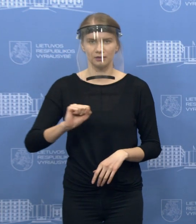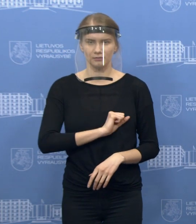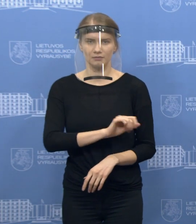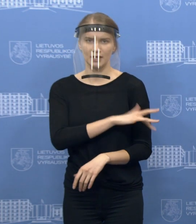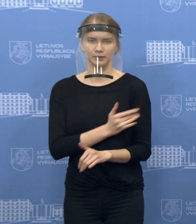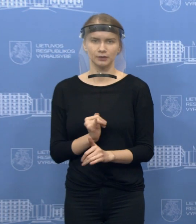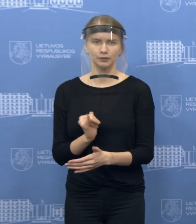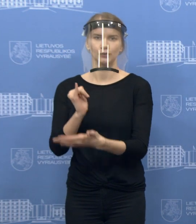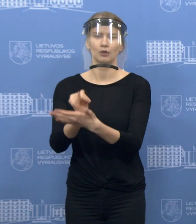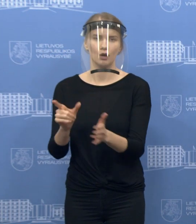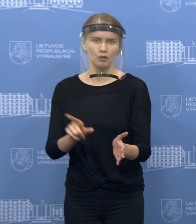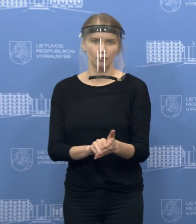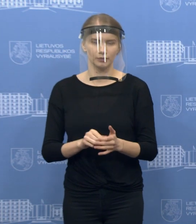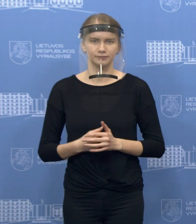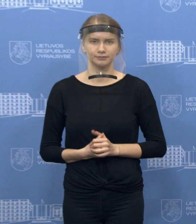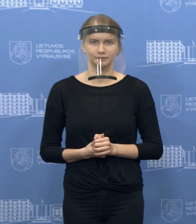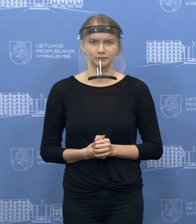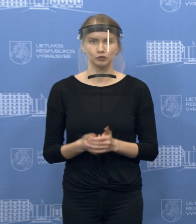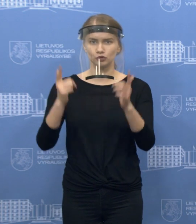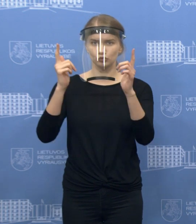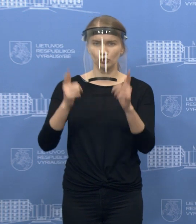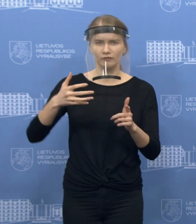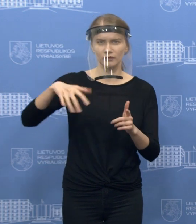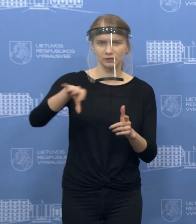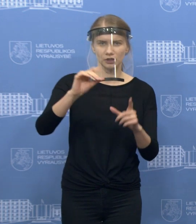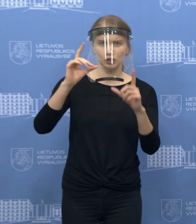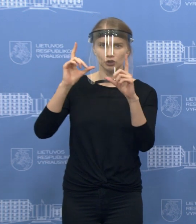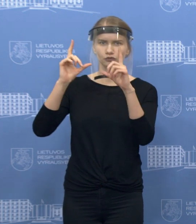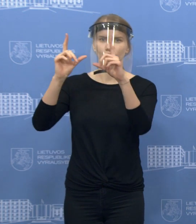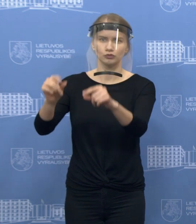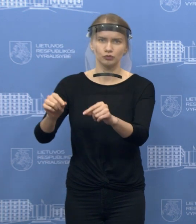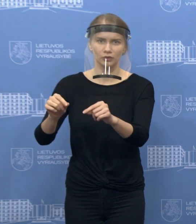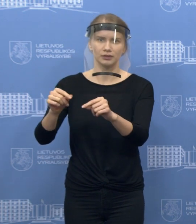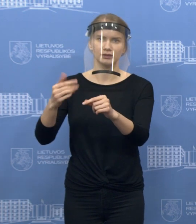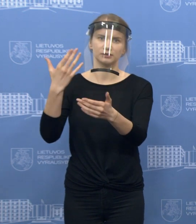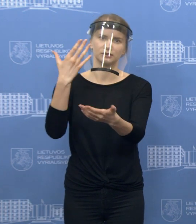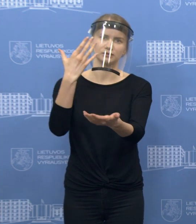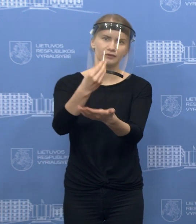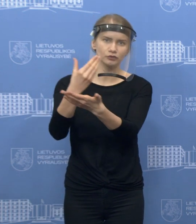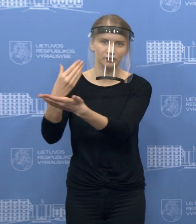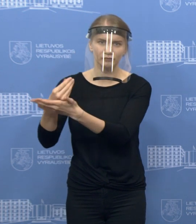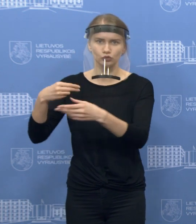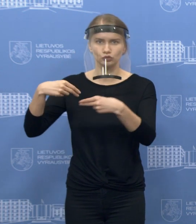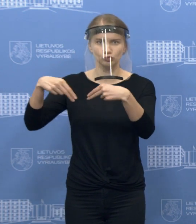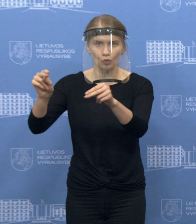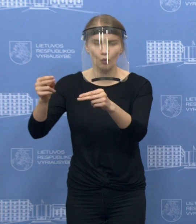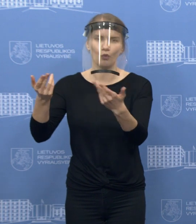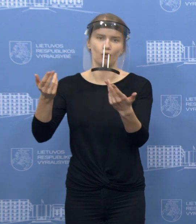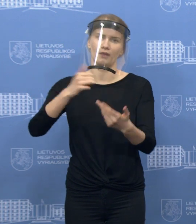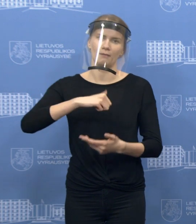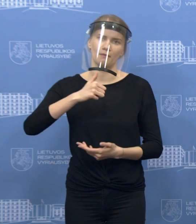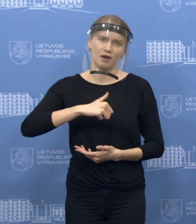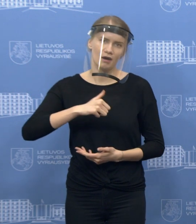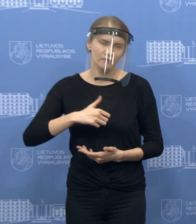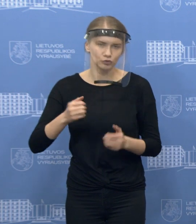suteikimas. Tikrai mes neribojame išvažiajimo į savo sodybas, galbūt kažkokios tai